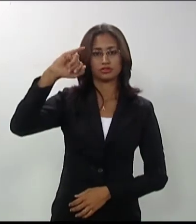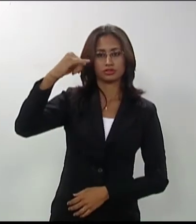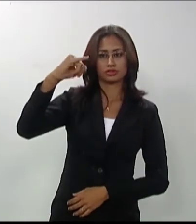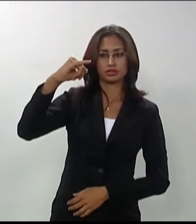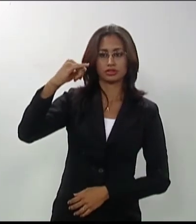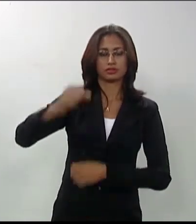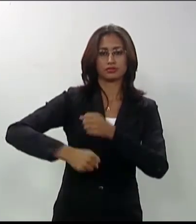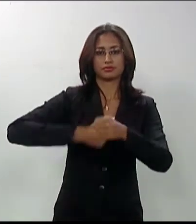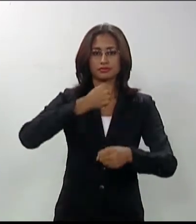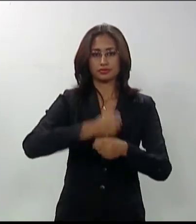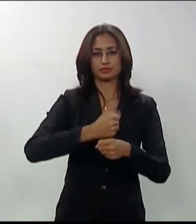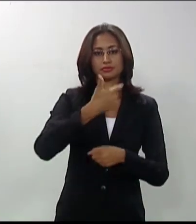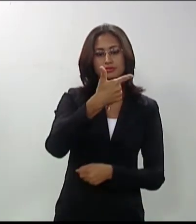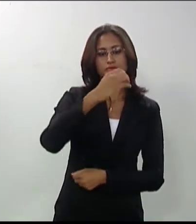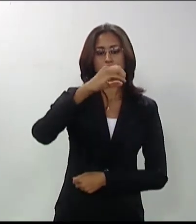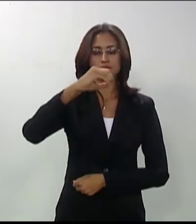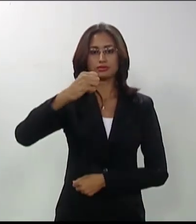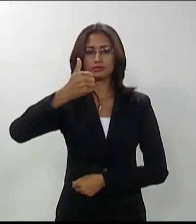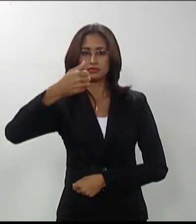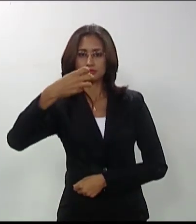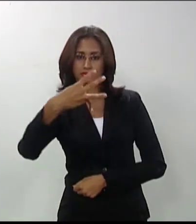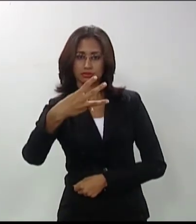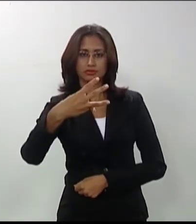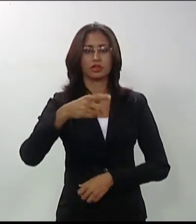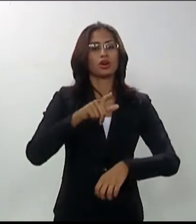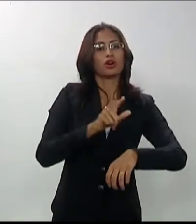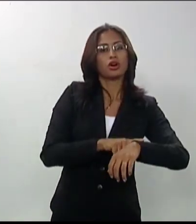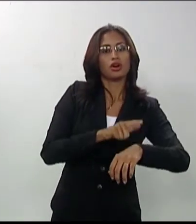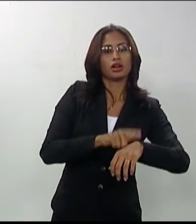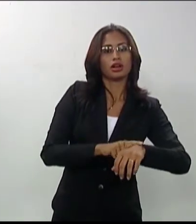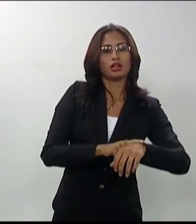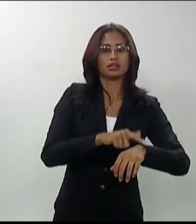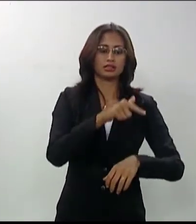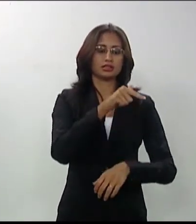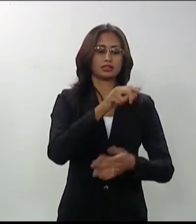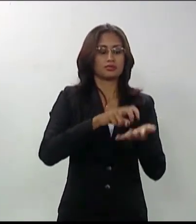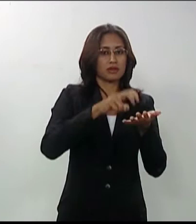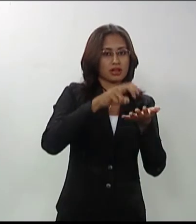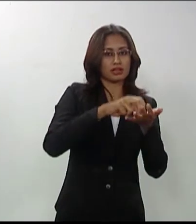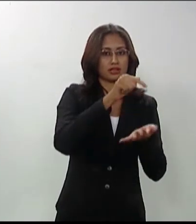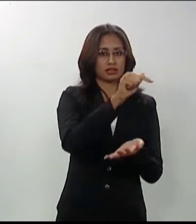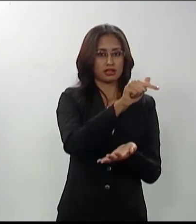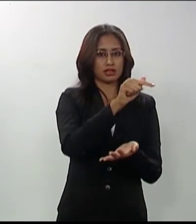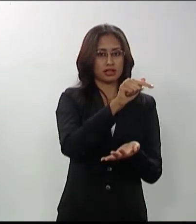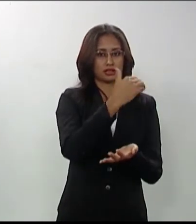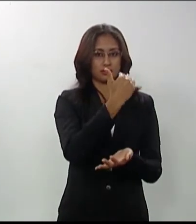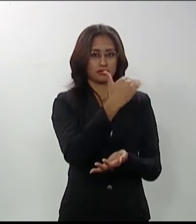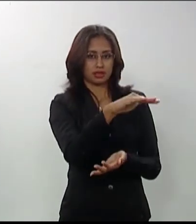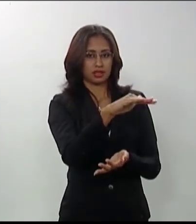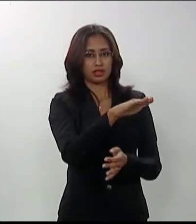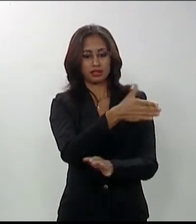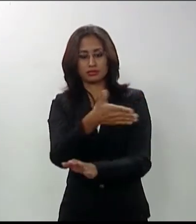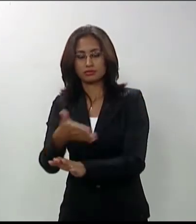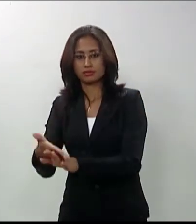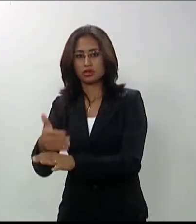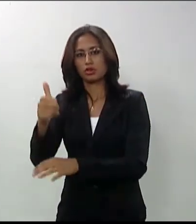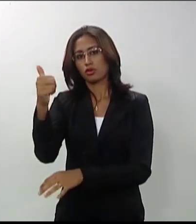7.8. O candidato deverá comparecer ao local da realização da TAEM às 7h30, horário oficial